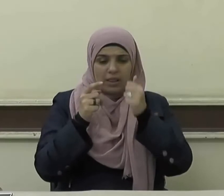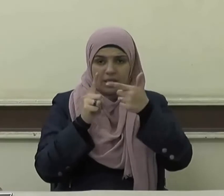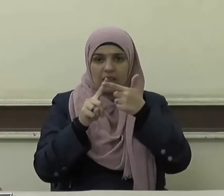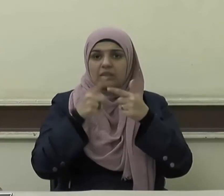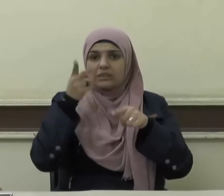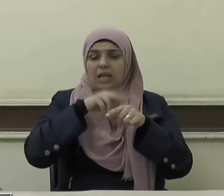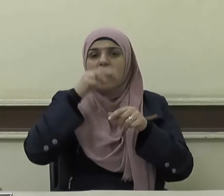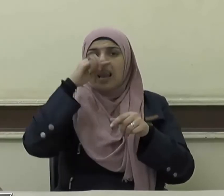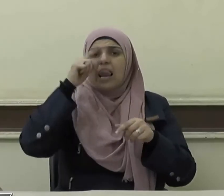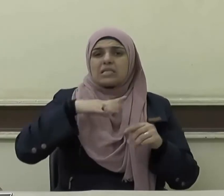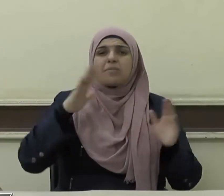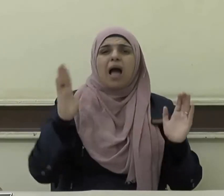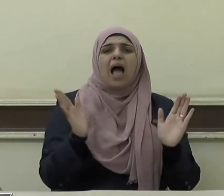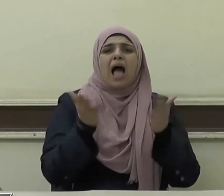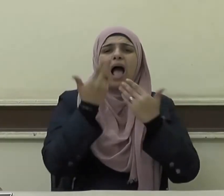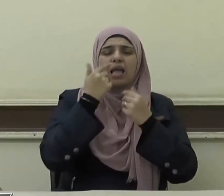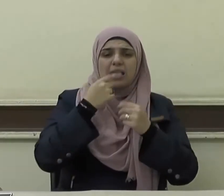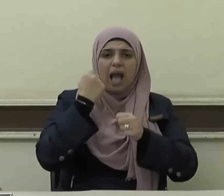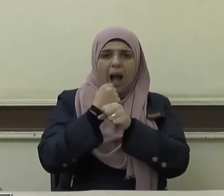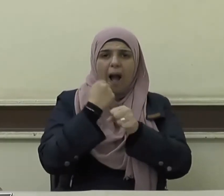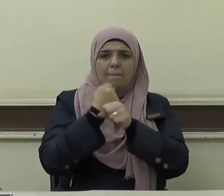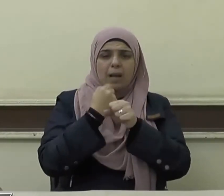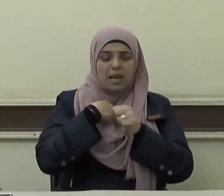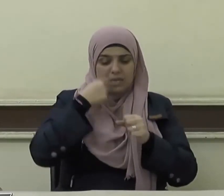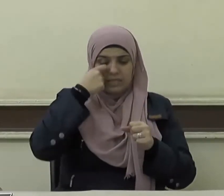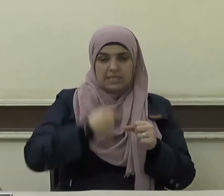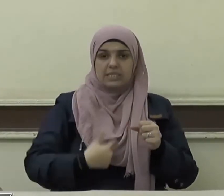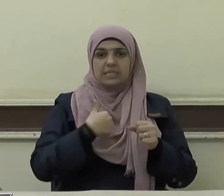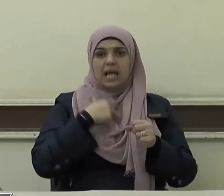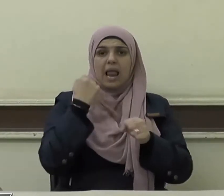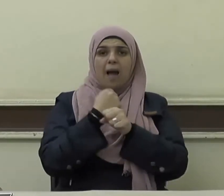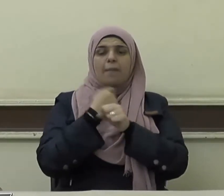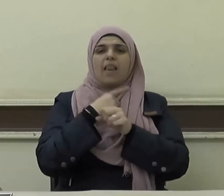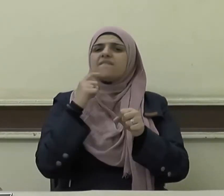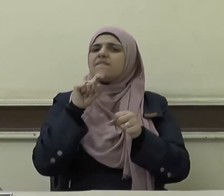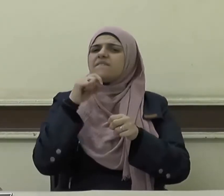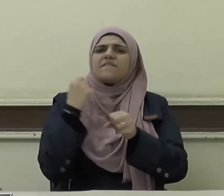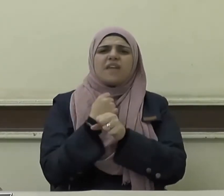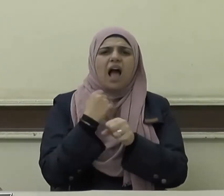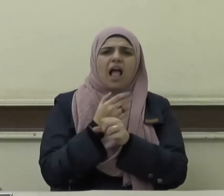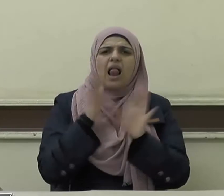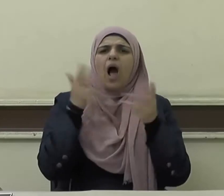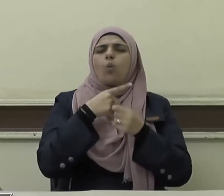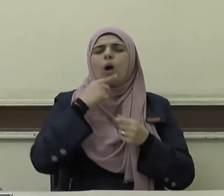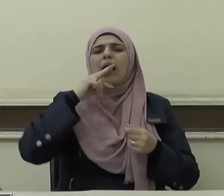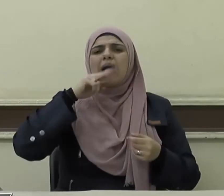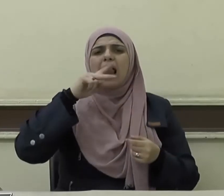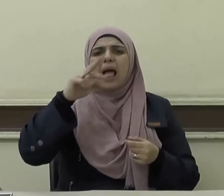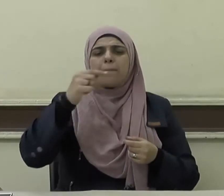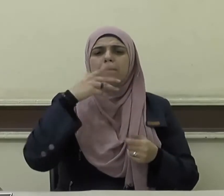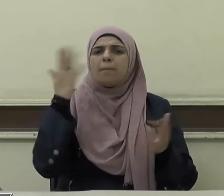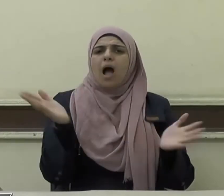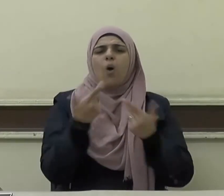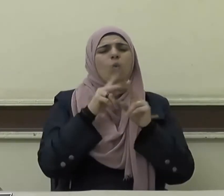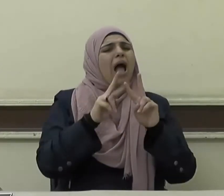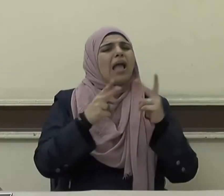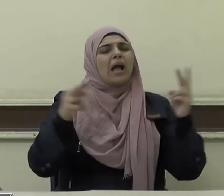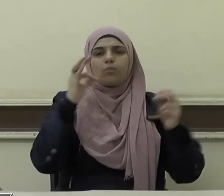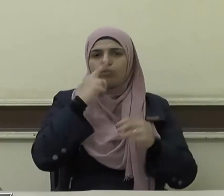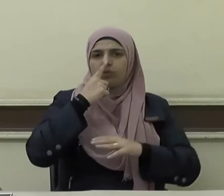العام في كل ما يصدر عن الإنسان من أفعال أو أقوال أو غير